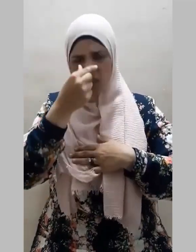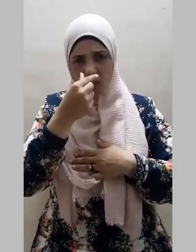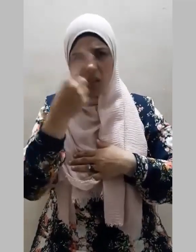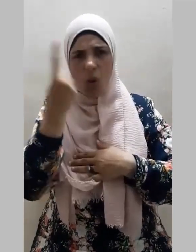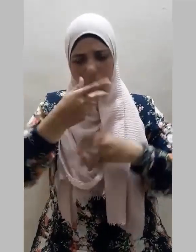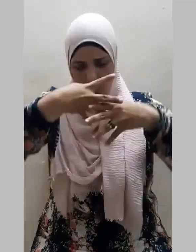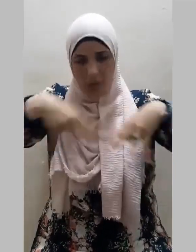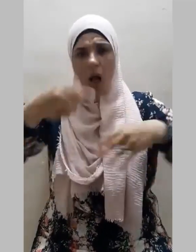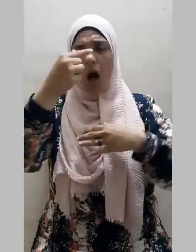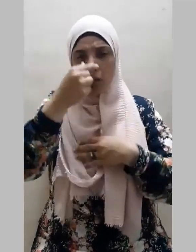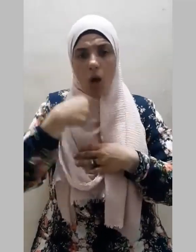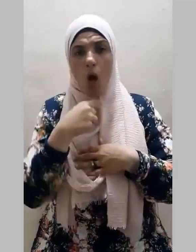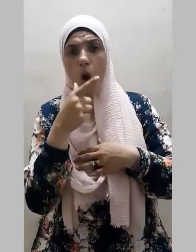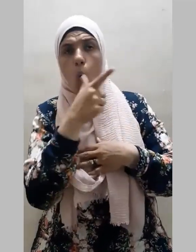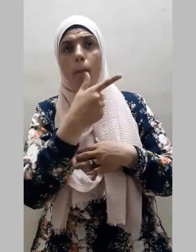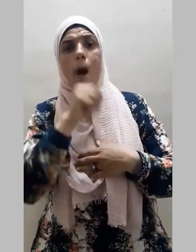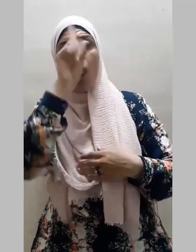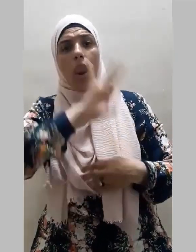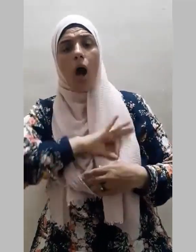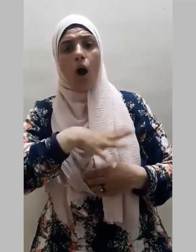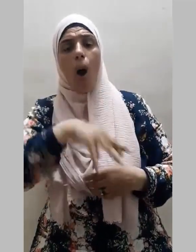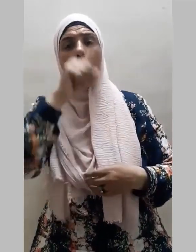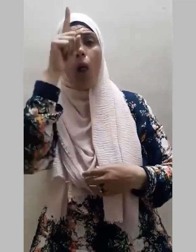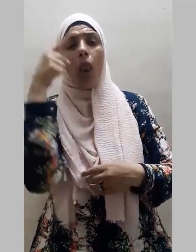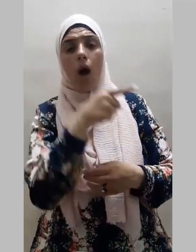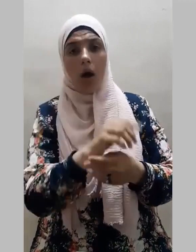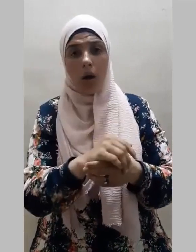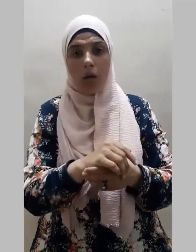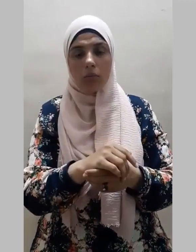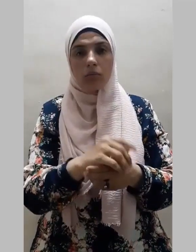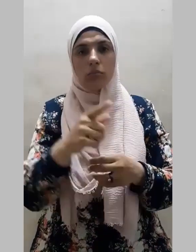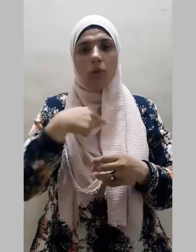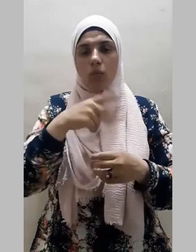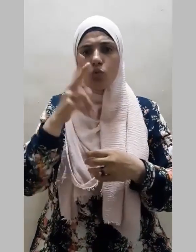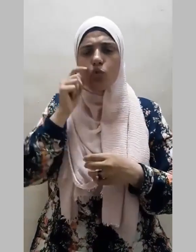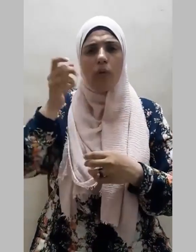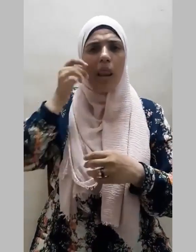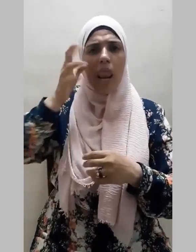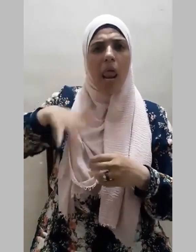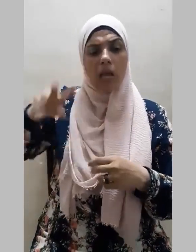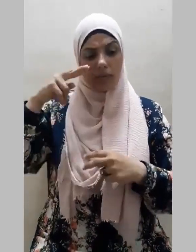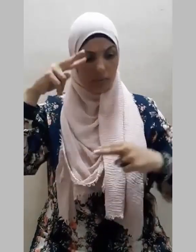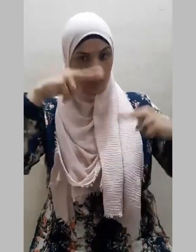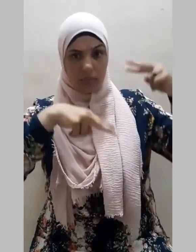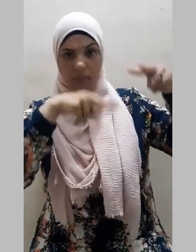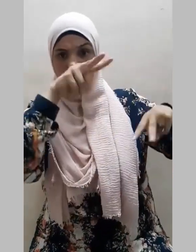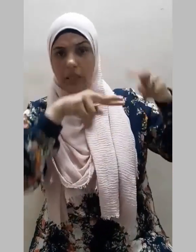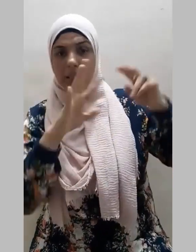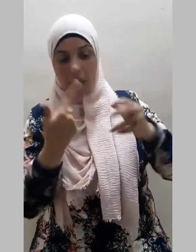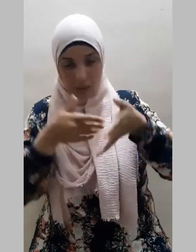فقلت يرحمك الله فرماد القوم بأبصارهم فقلت